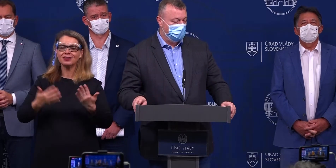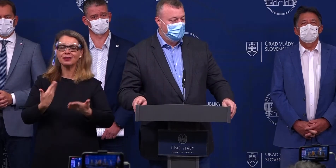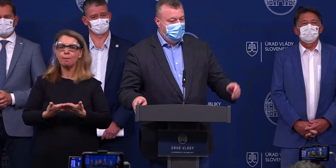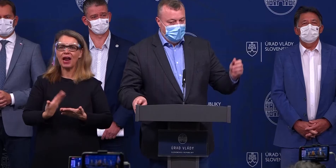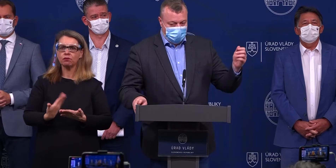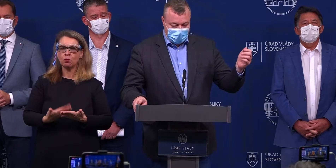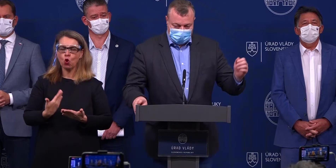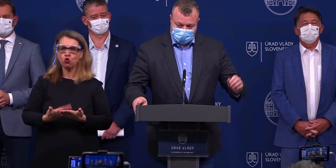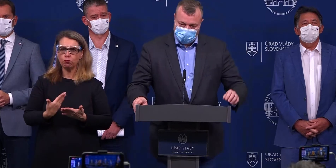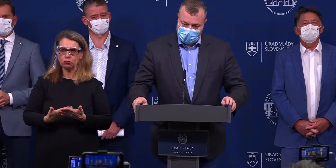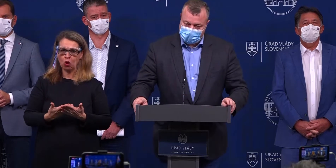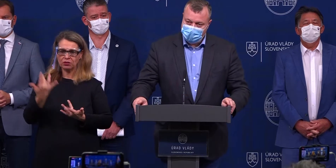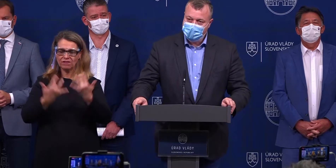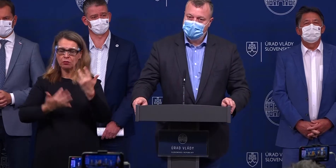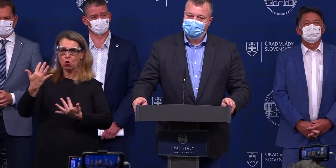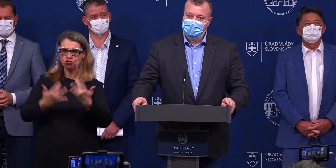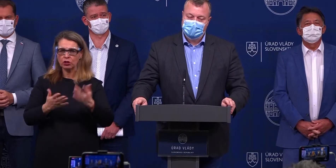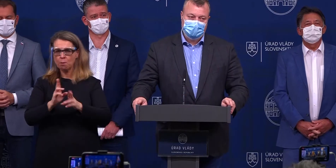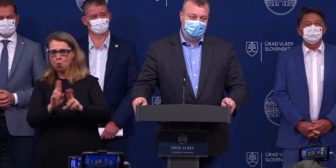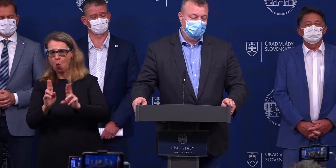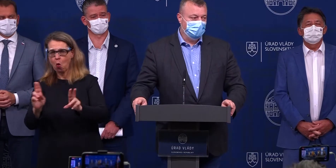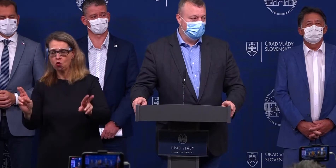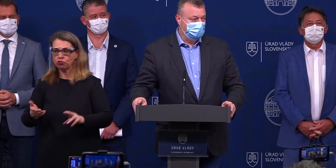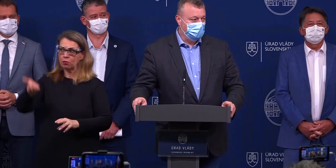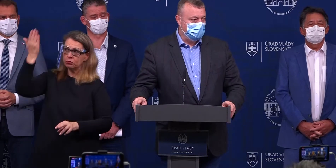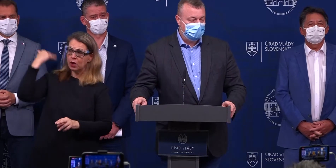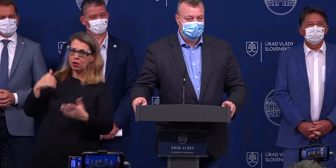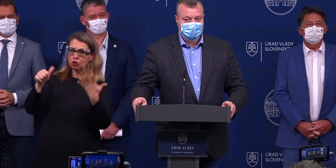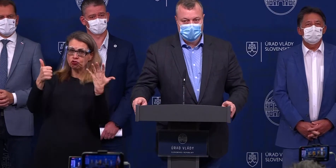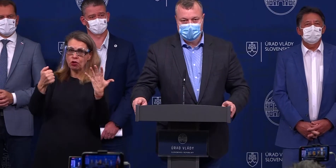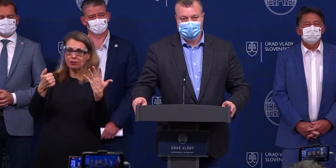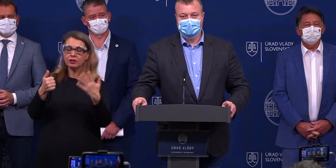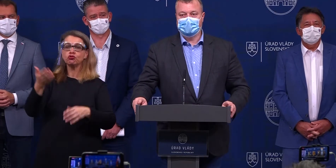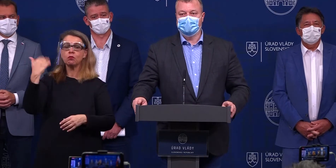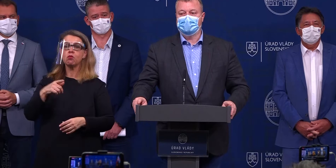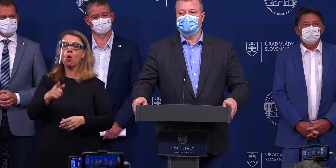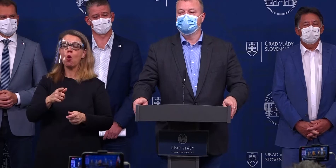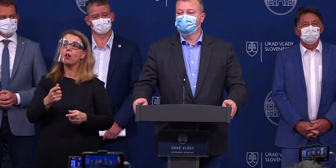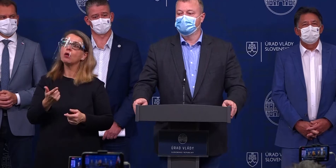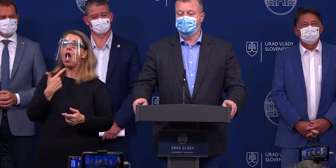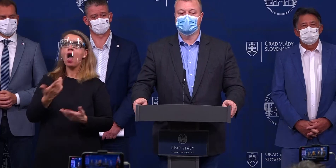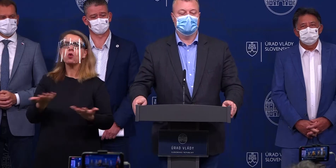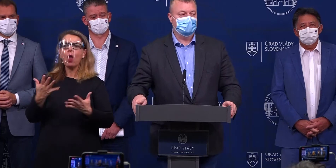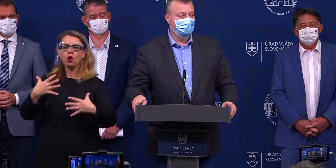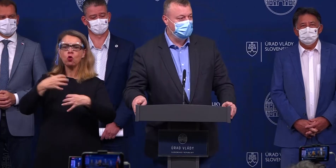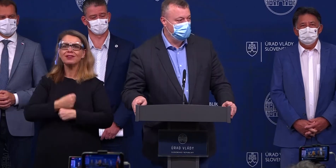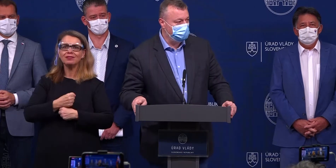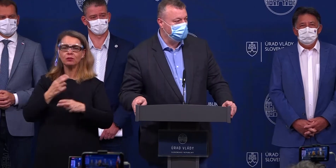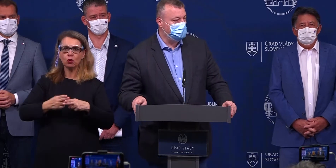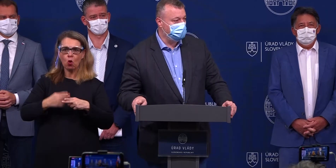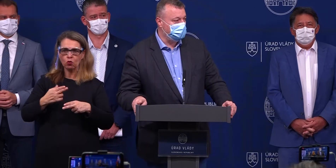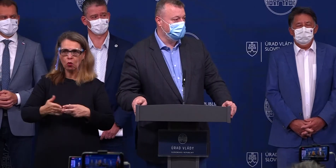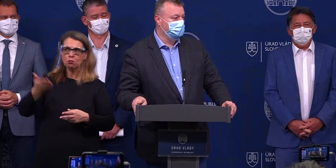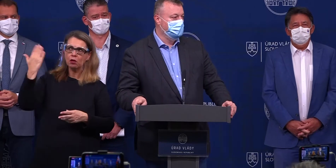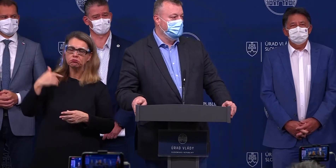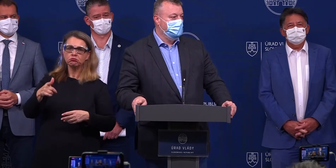potrebujeme. Pred šiestimi týždňami najväčšia pravdepodobnosť bola nákaza z dovolenky zo zahraničia. Pred zhruba štyrmi týždňami